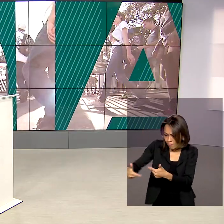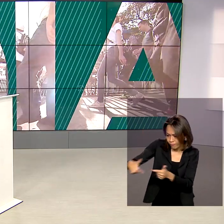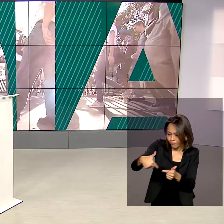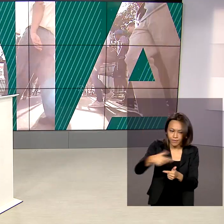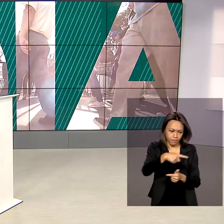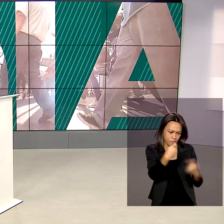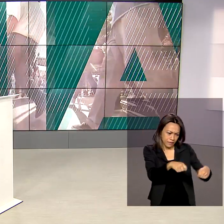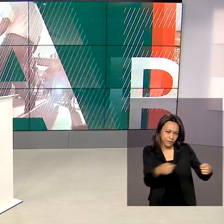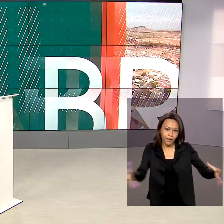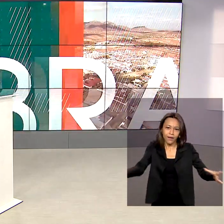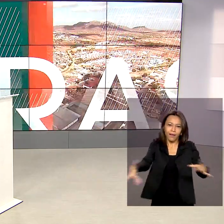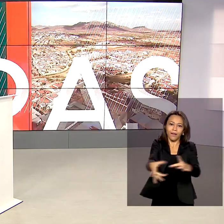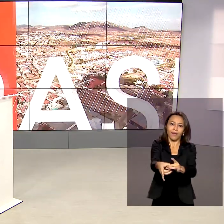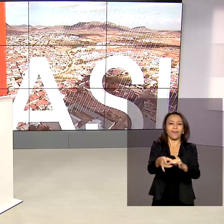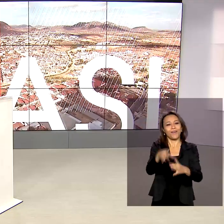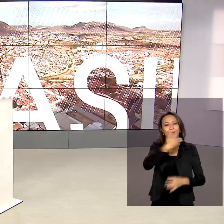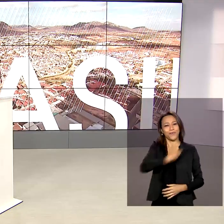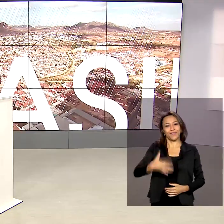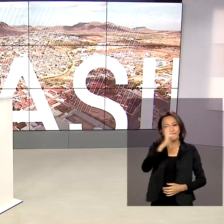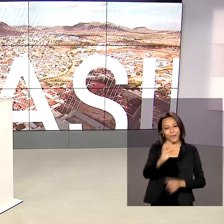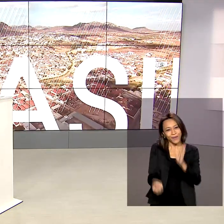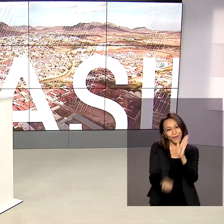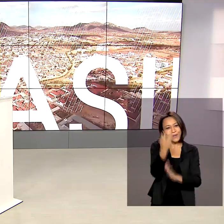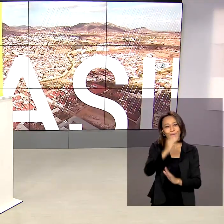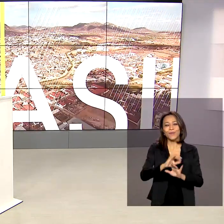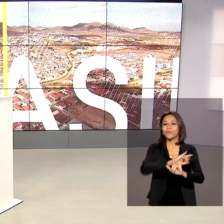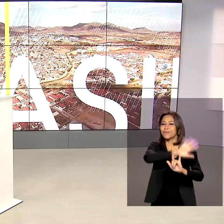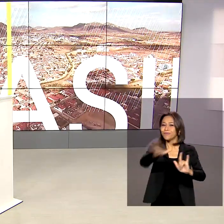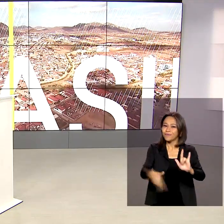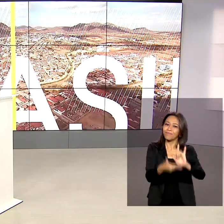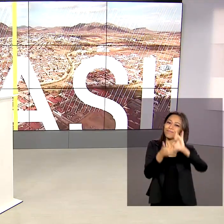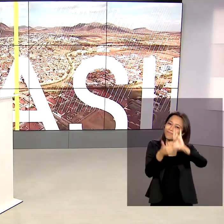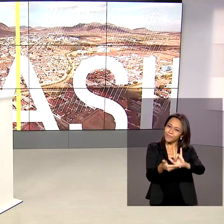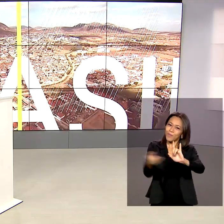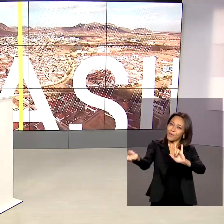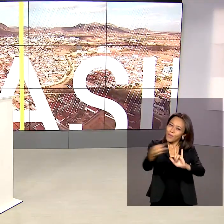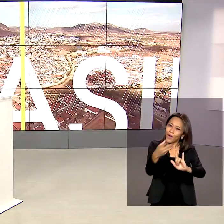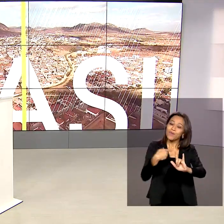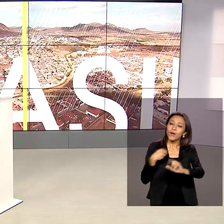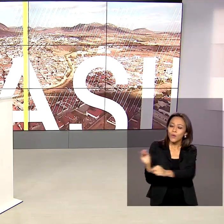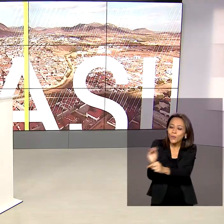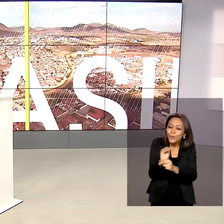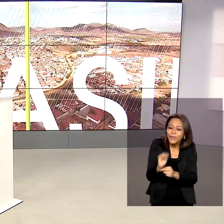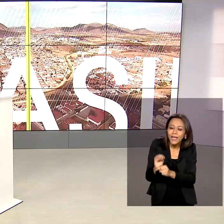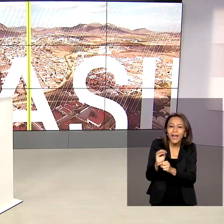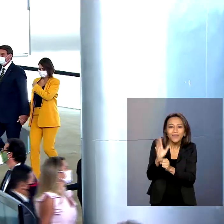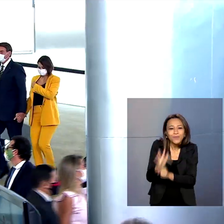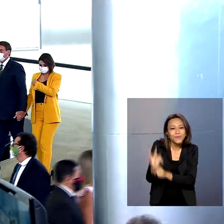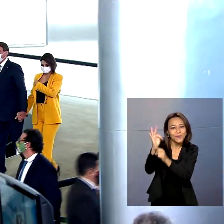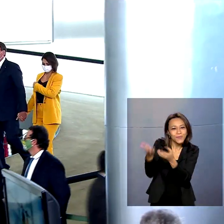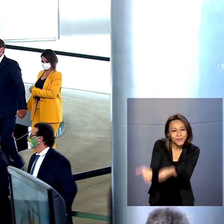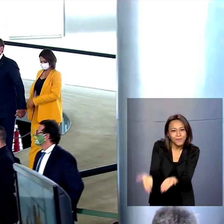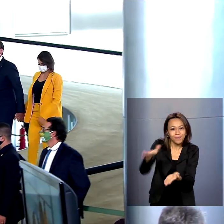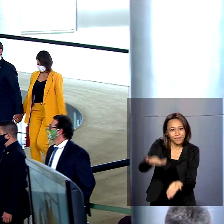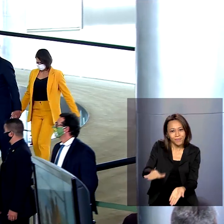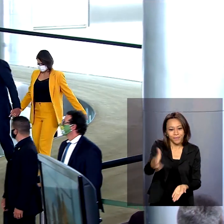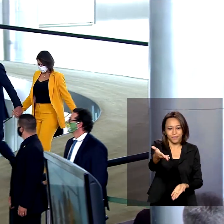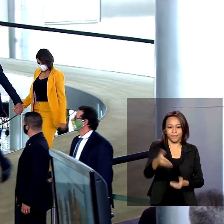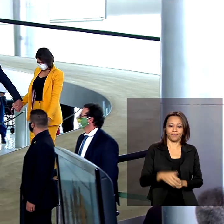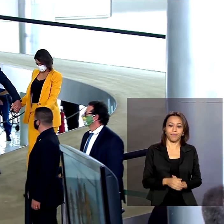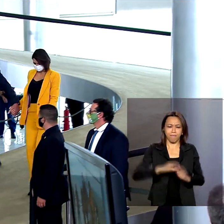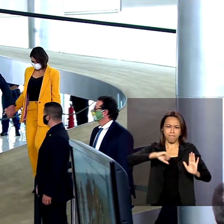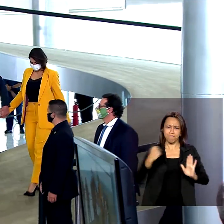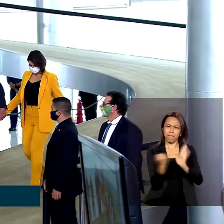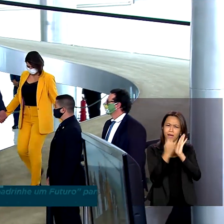o governo federal criou o programa Pátria Voluntária, que lançou uma nova campanha, A Padrinha e um Futuro. Para marcar